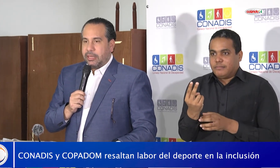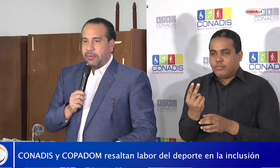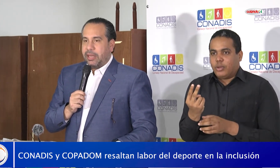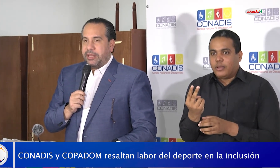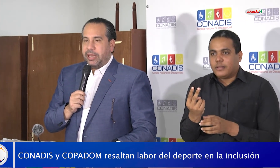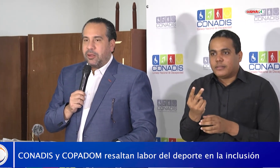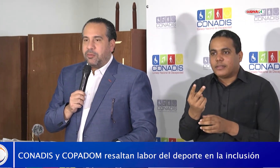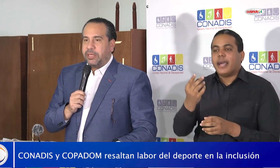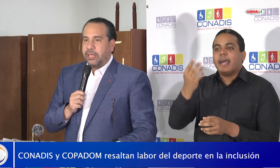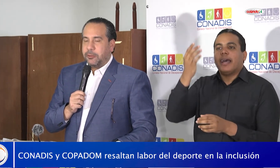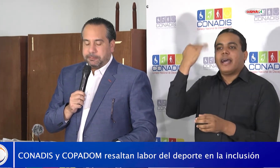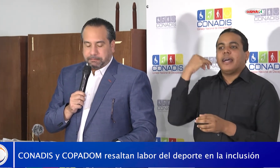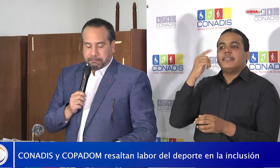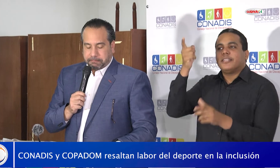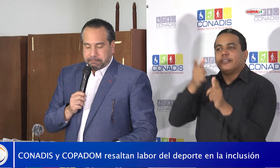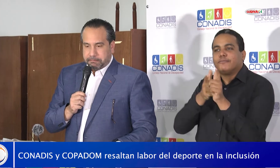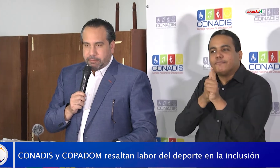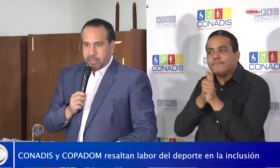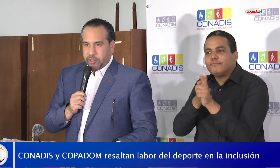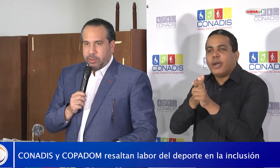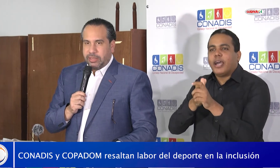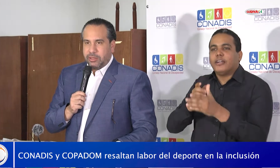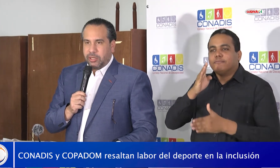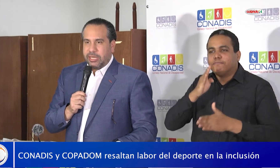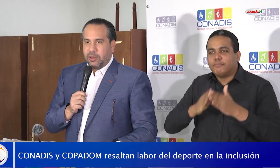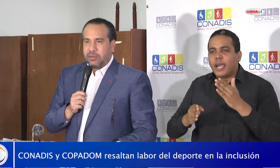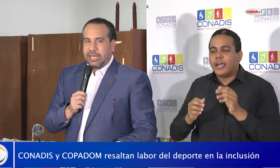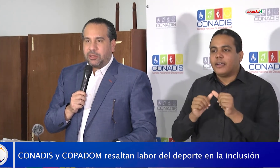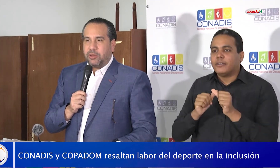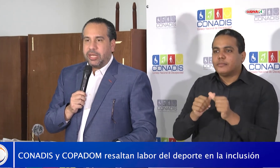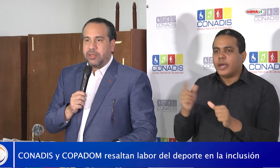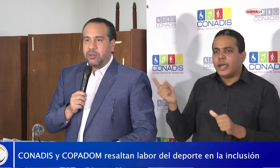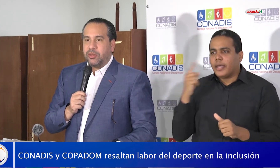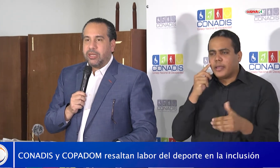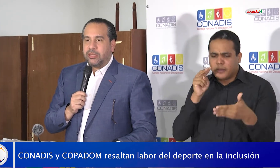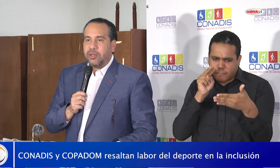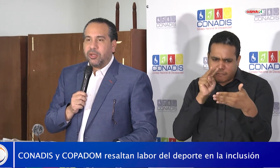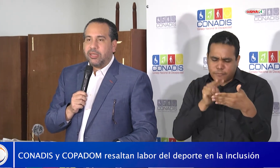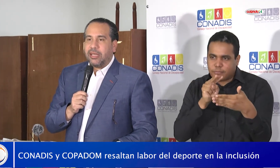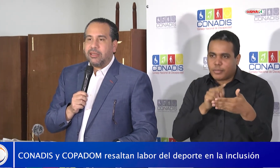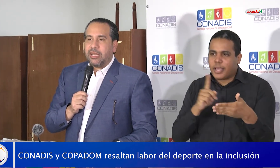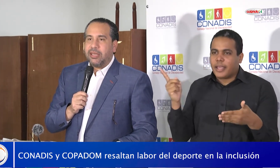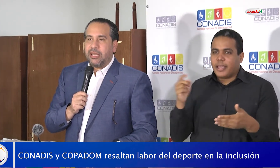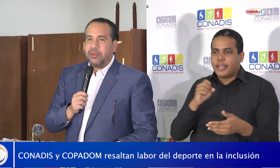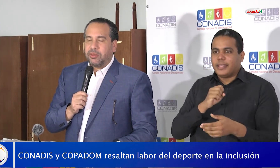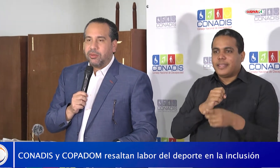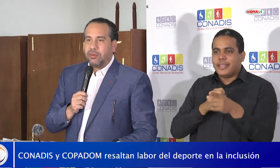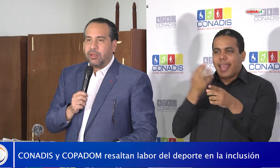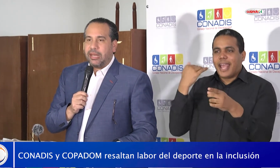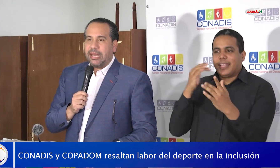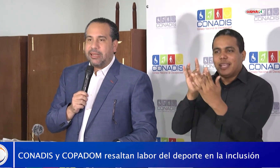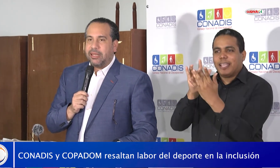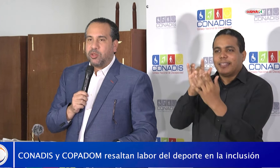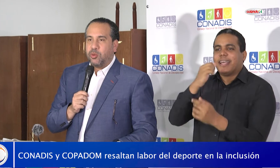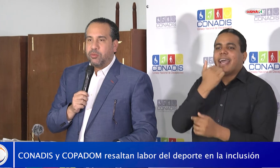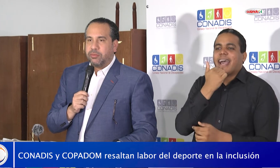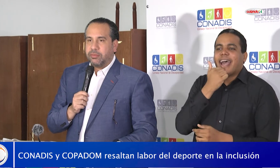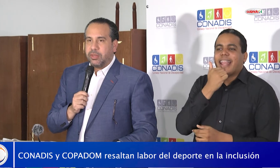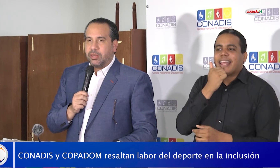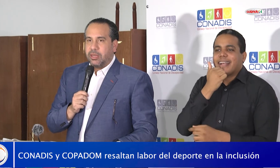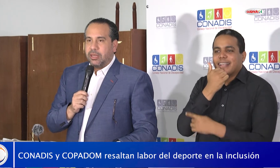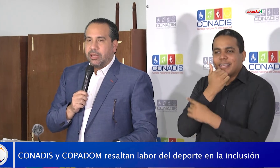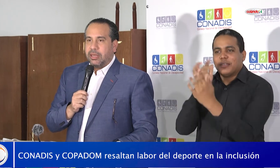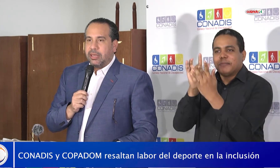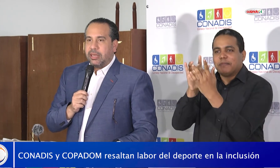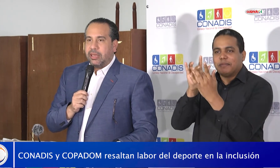estaban allá compitiendo. Yo tenía contacto directo con el señor que está detrás de ellos, con Alan, Jesús Urum,